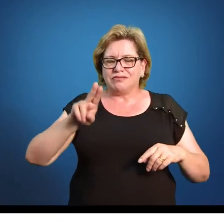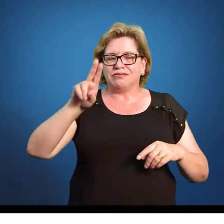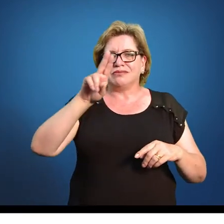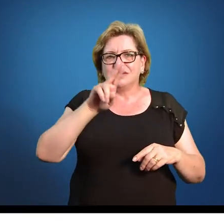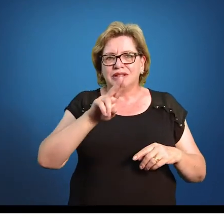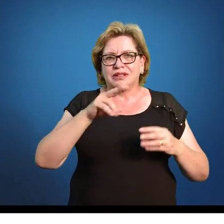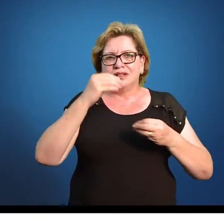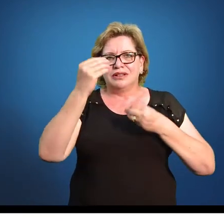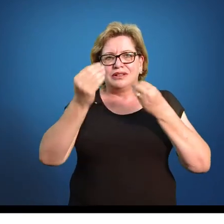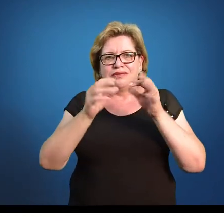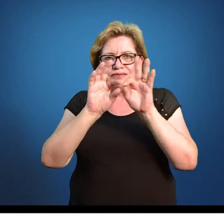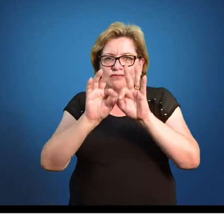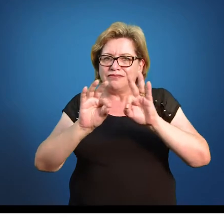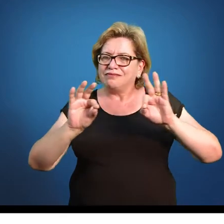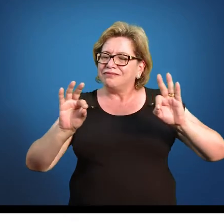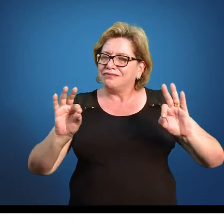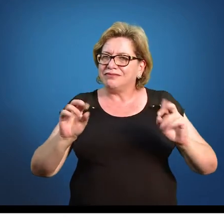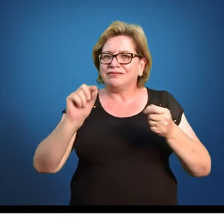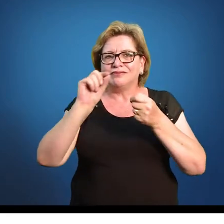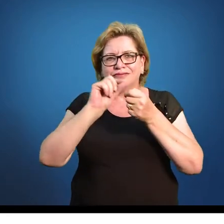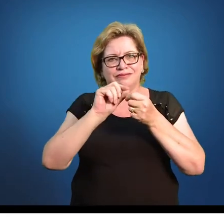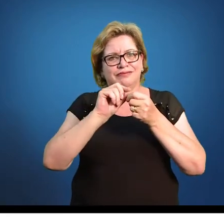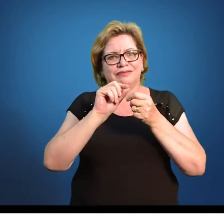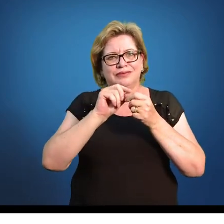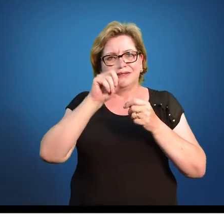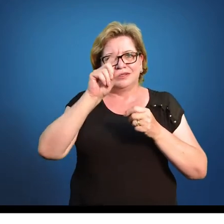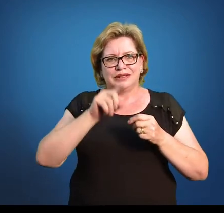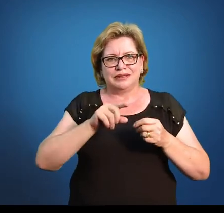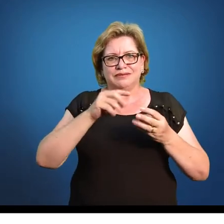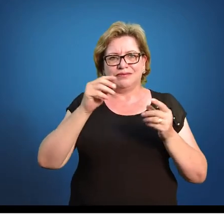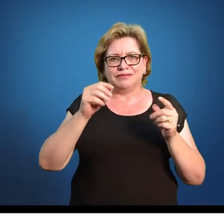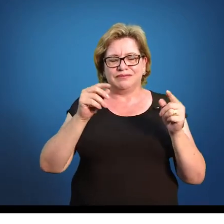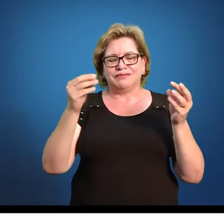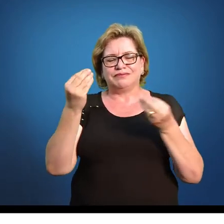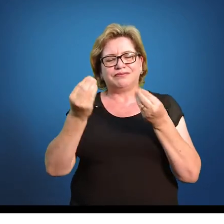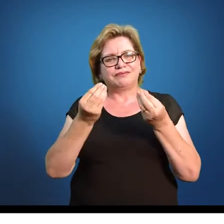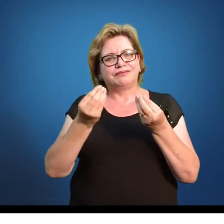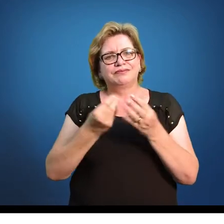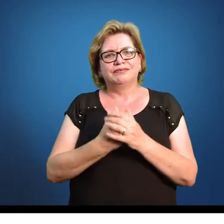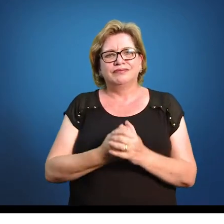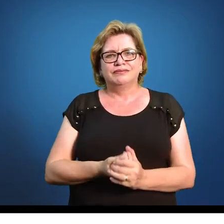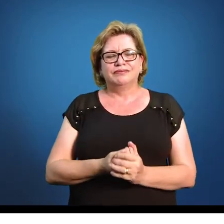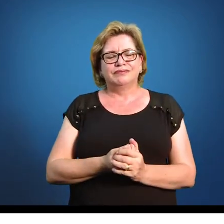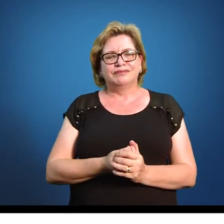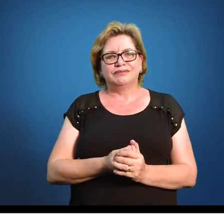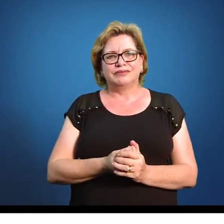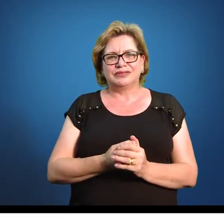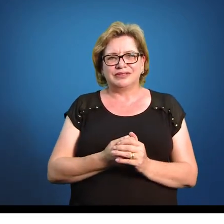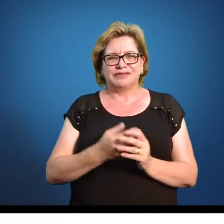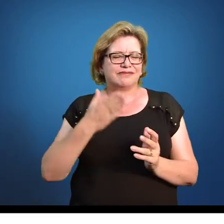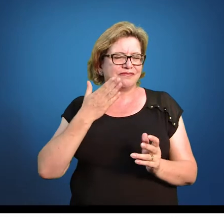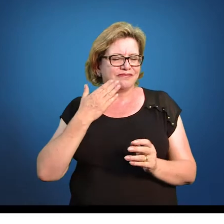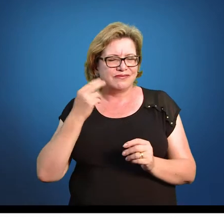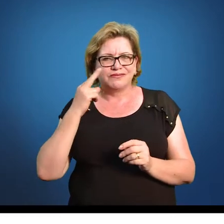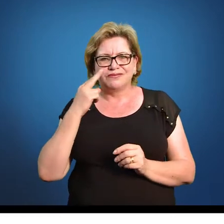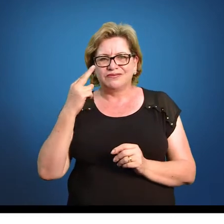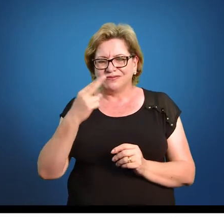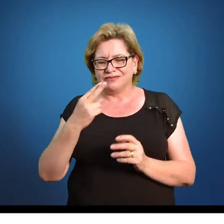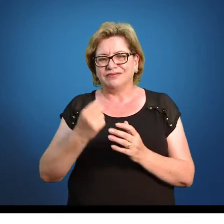isso. Eu acho mais simples e mais rápido a gente fazer uma continha aqui. Muito tranquilo.